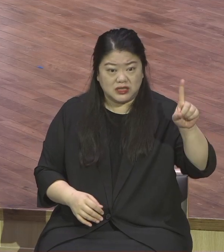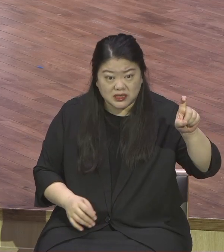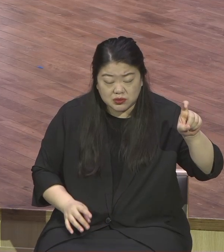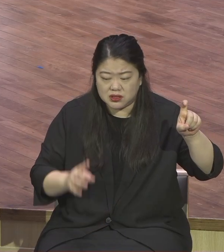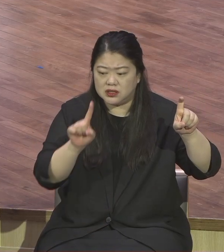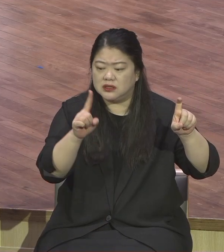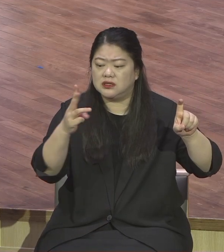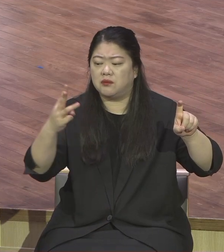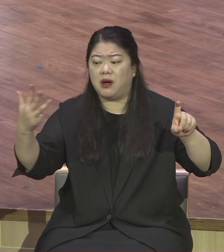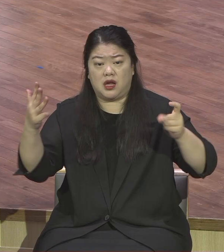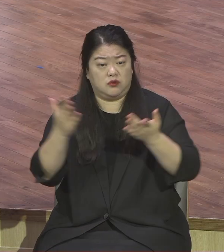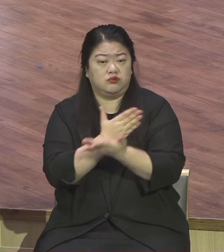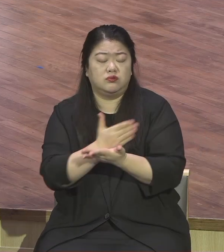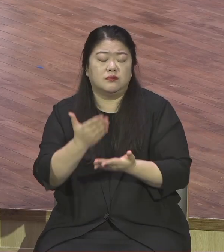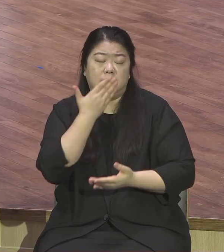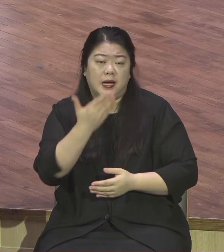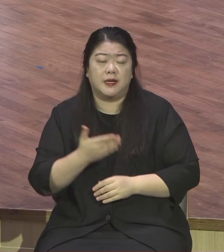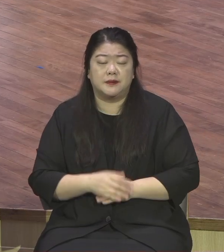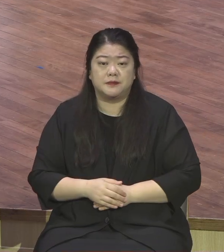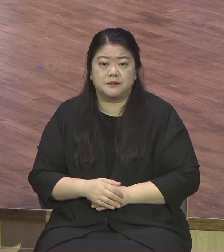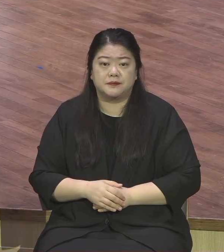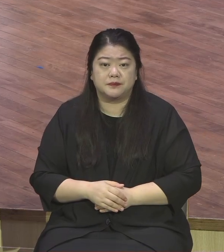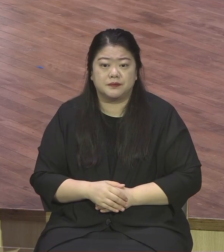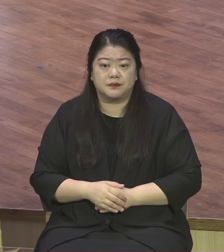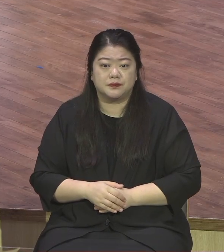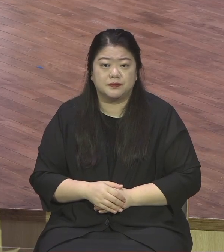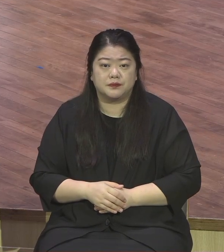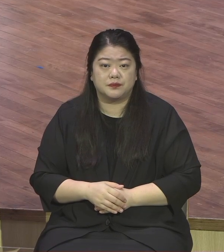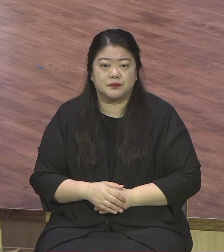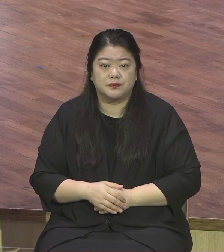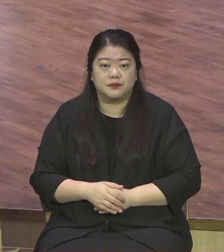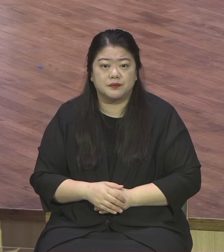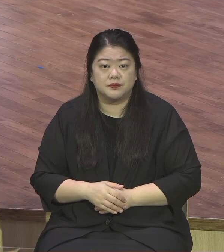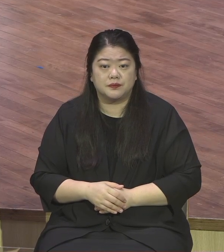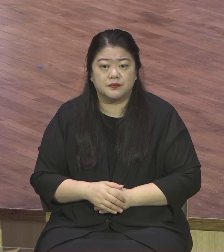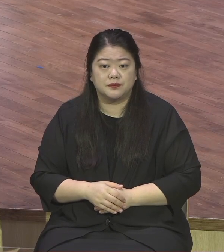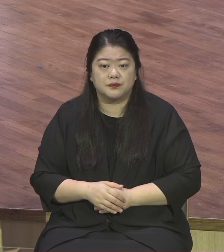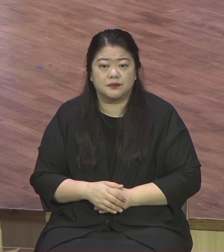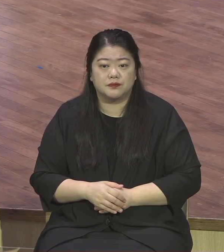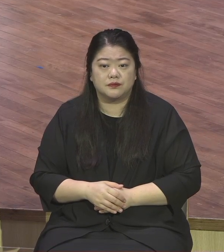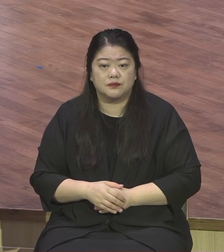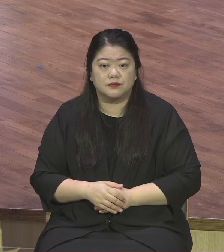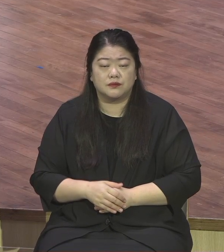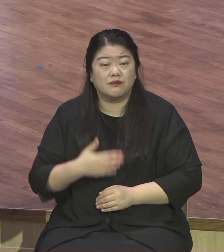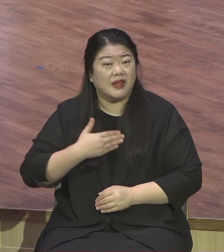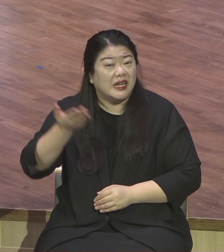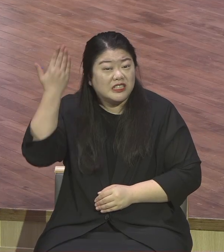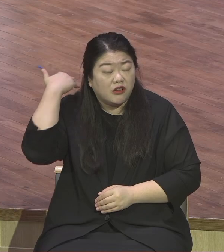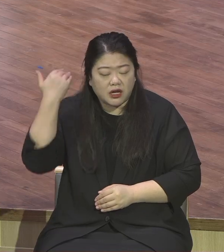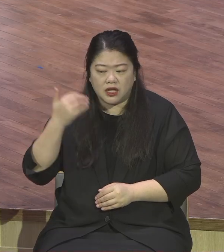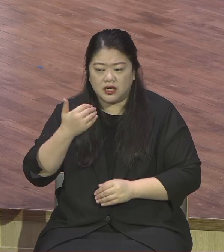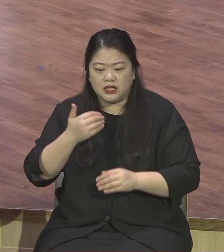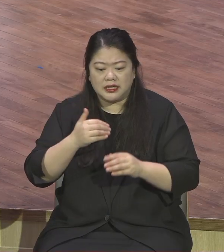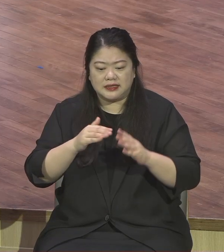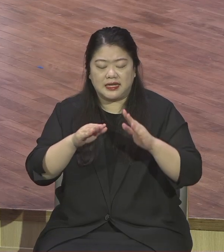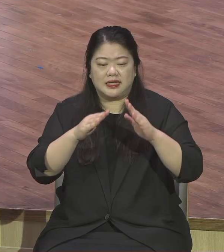신분을 하고 있는데 인간적으로 엄청 무시해. 신방 가는데 받아줘도 안 해. 문도 안 열어줘.